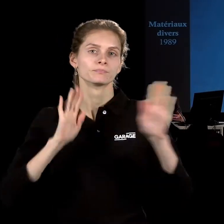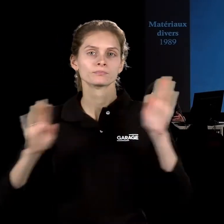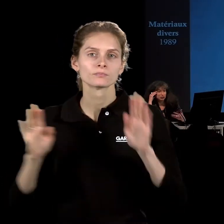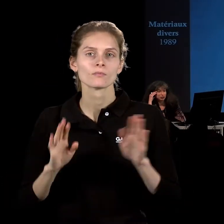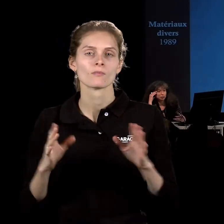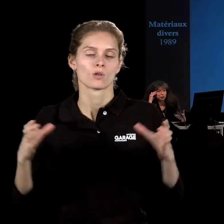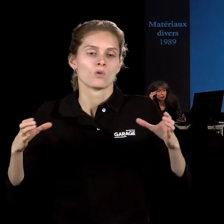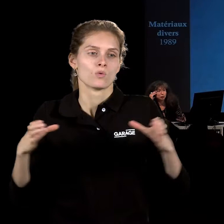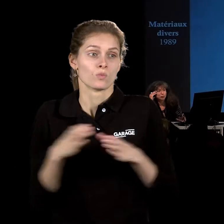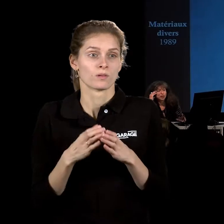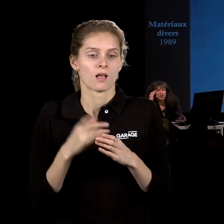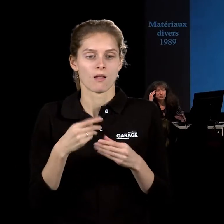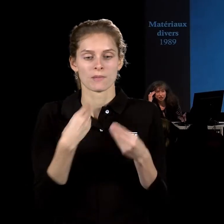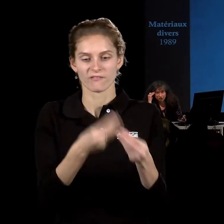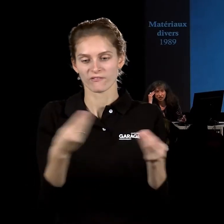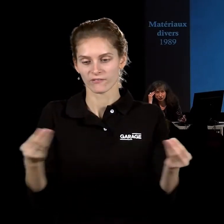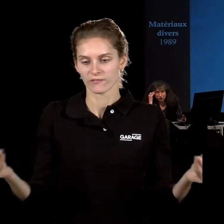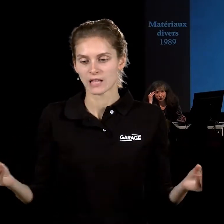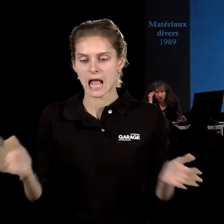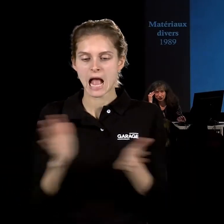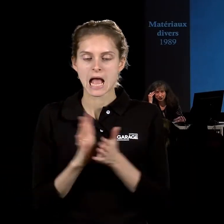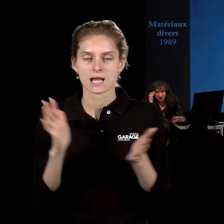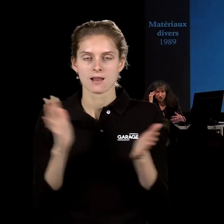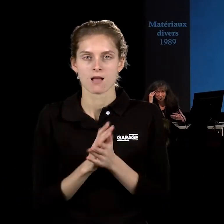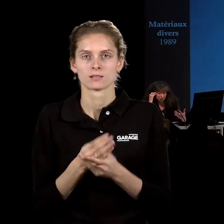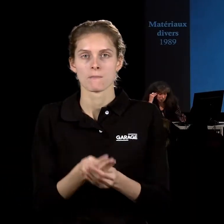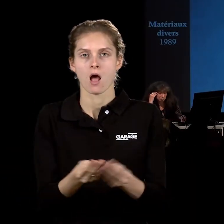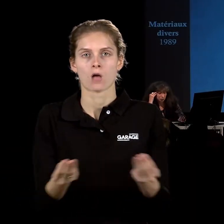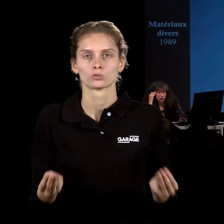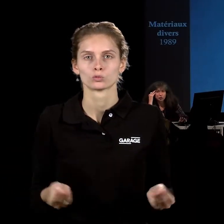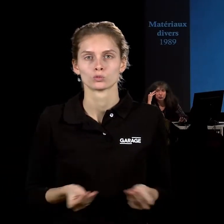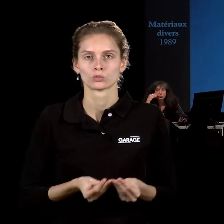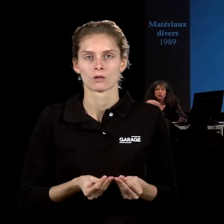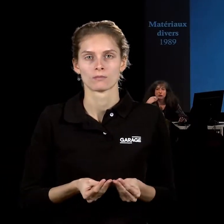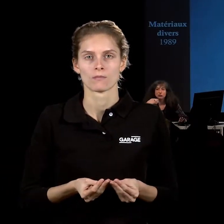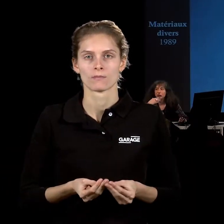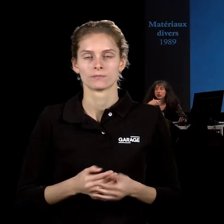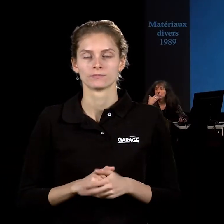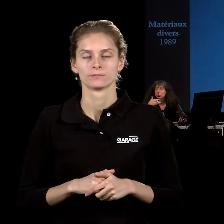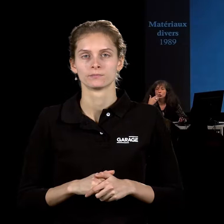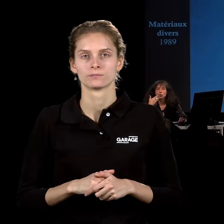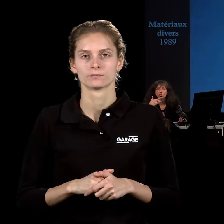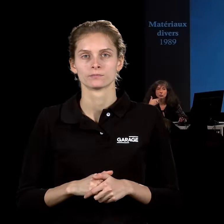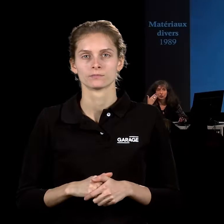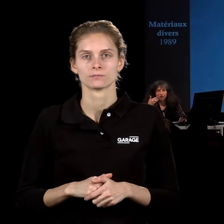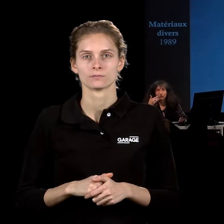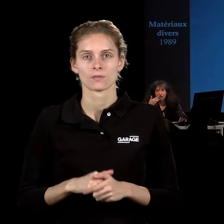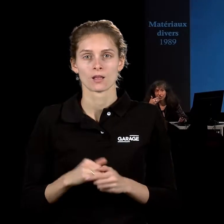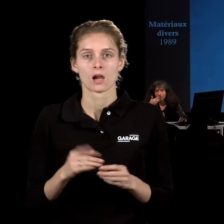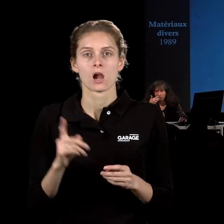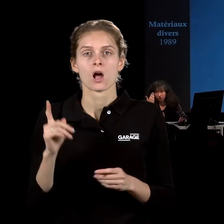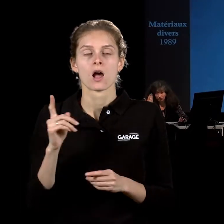собственно говоря, он выставлял посуду, грязную, и блюда, которые были сделаны, и то, что нужно для